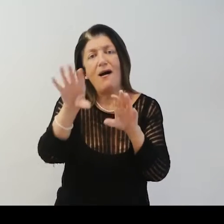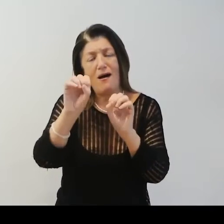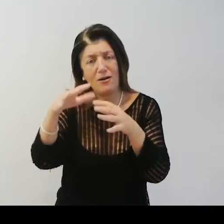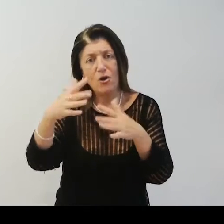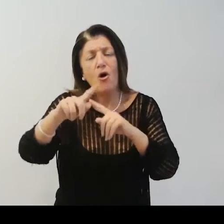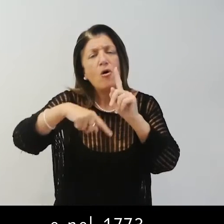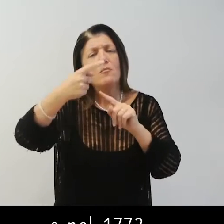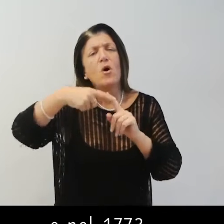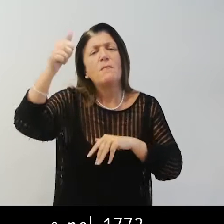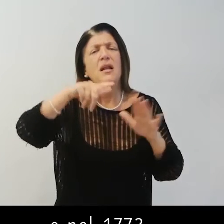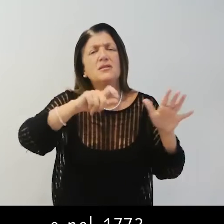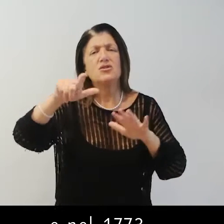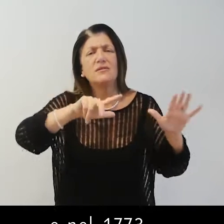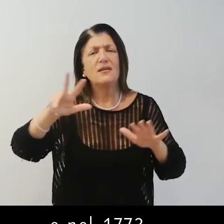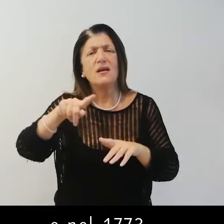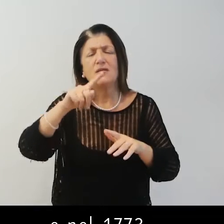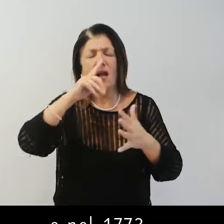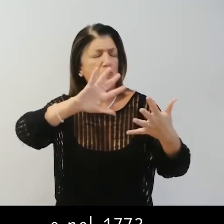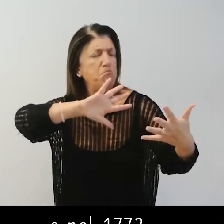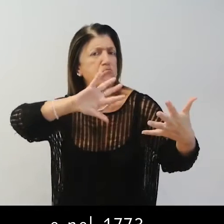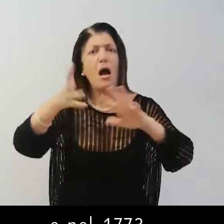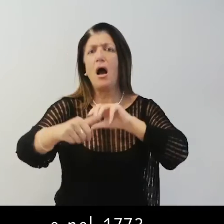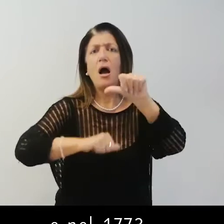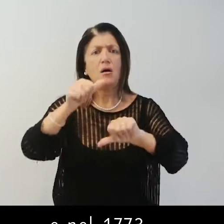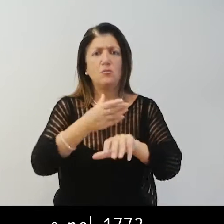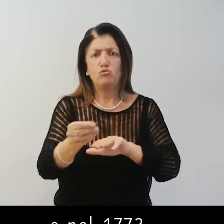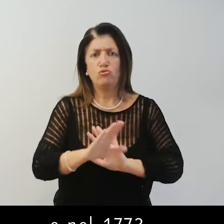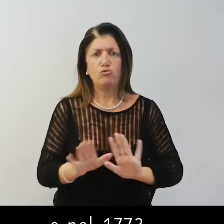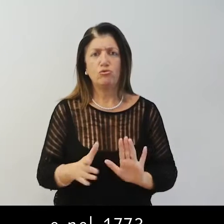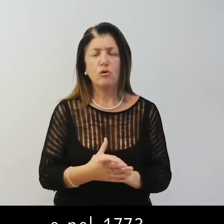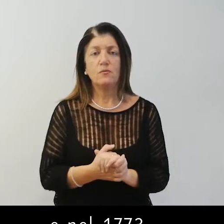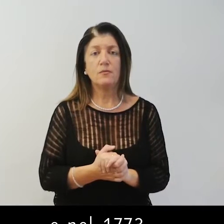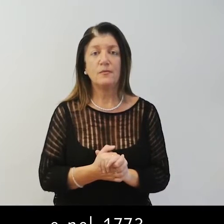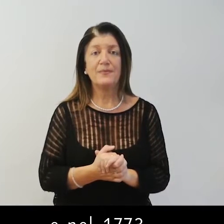e nel 1773, fu radicalmente trasformata.